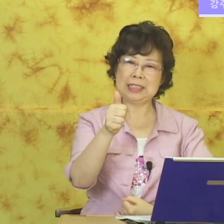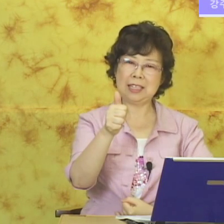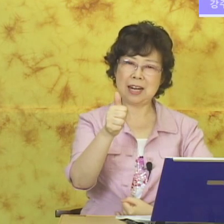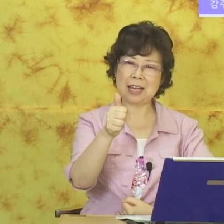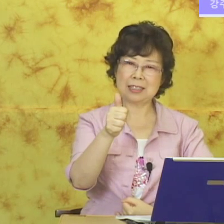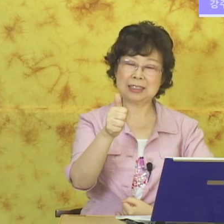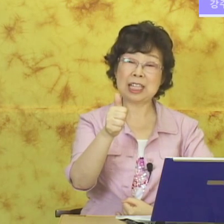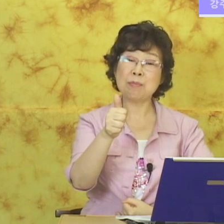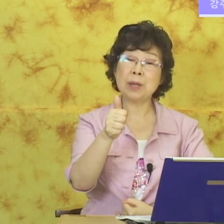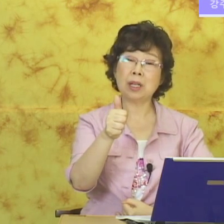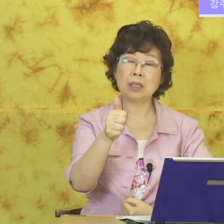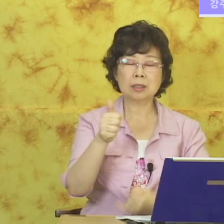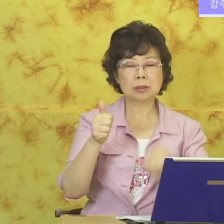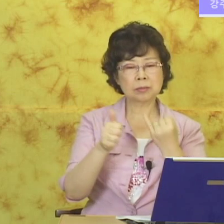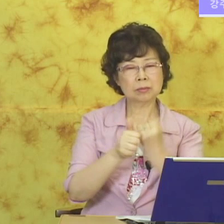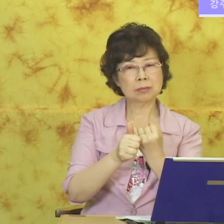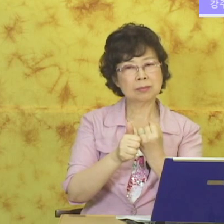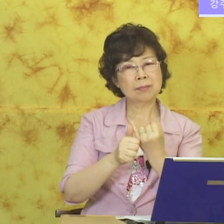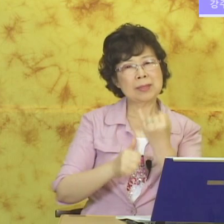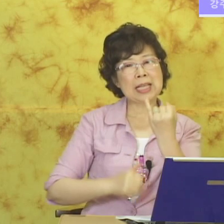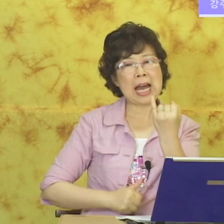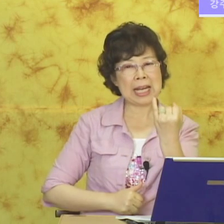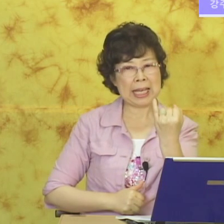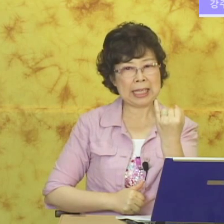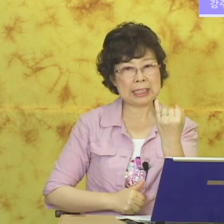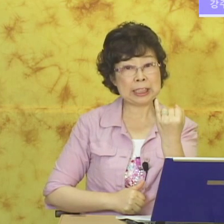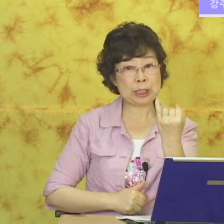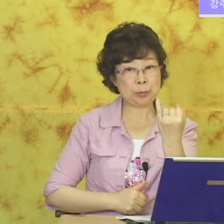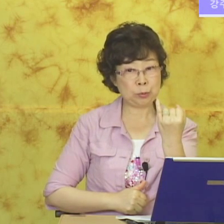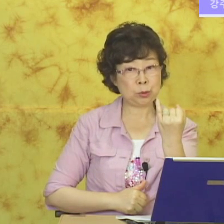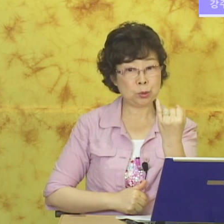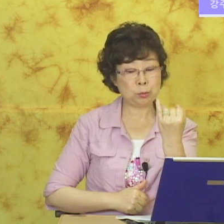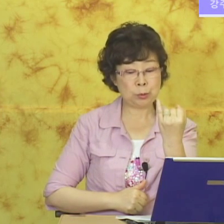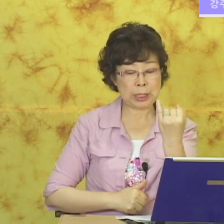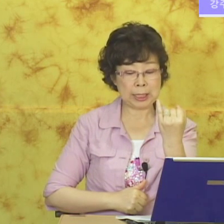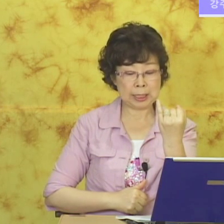신랑. 남편. 아내. 신부. 부인.